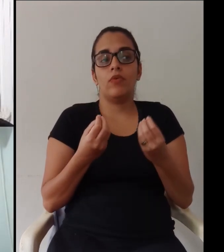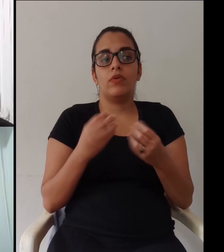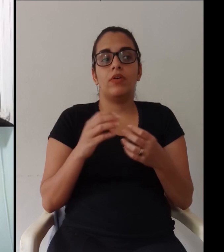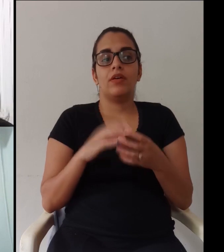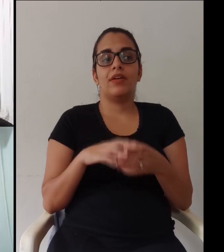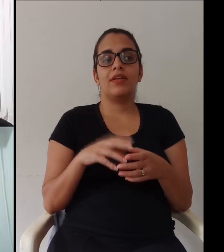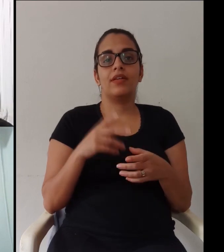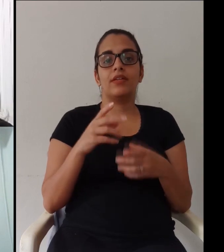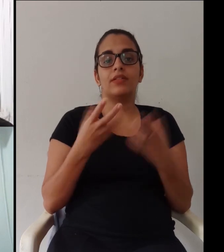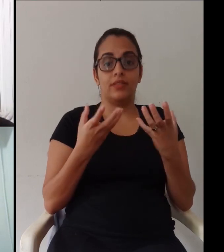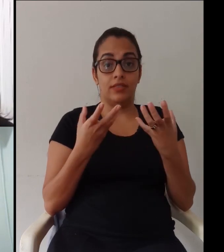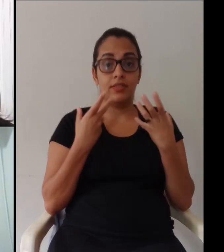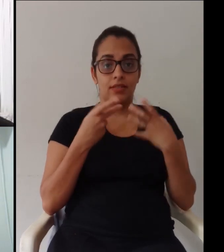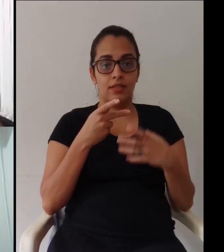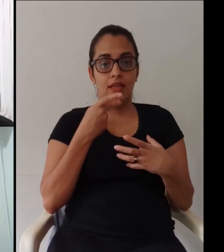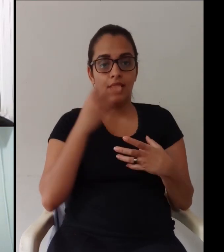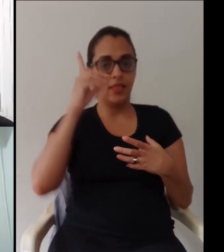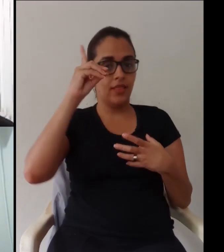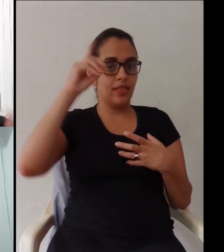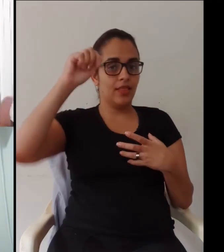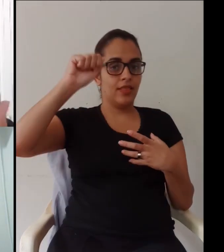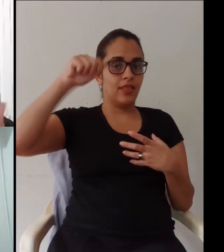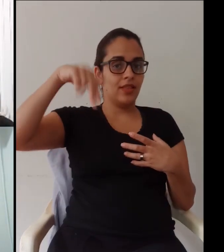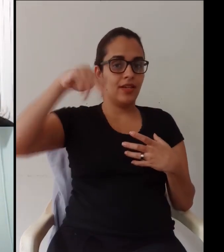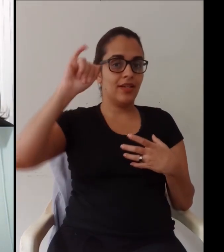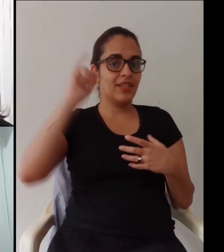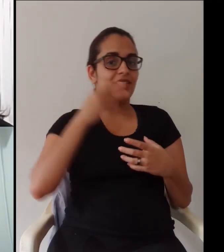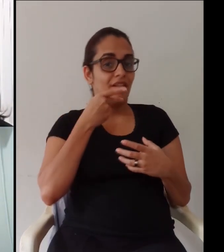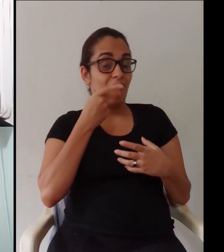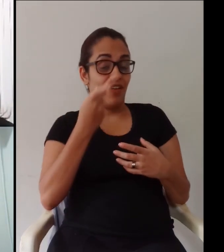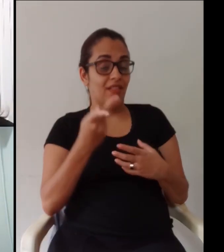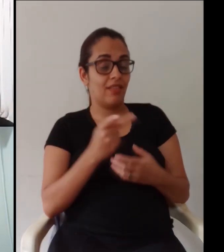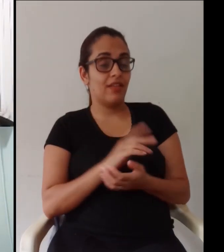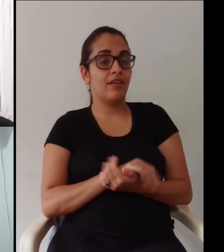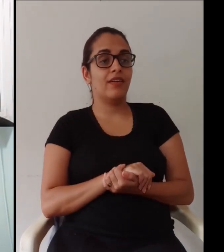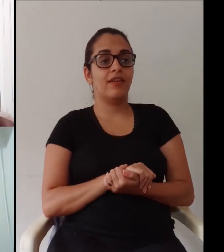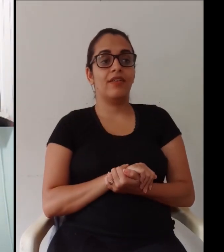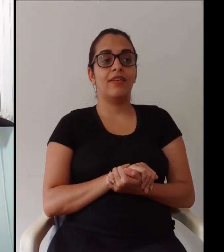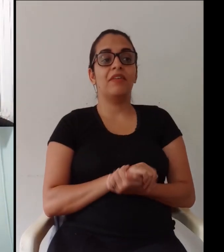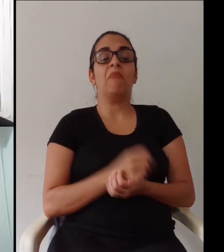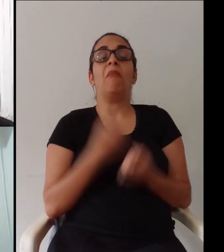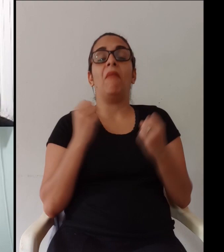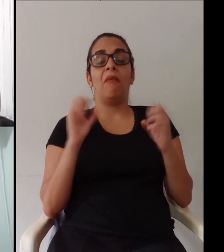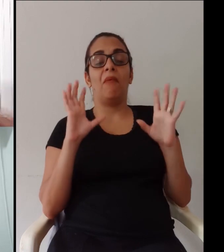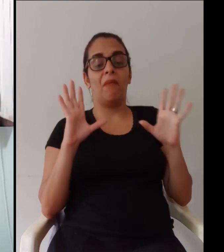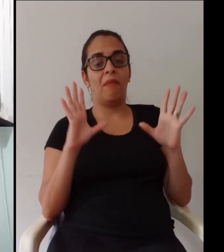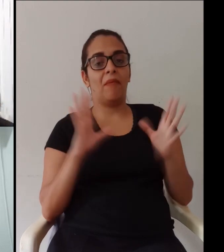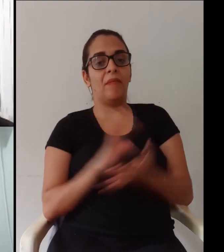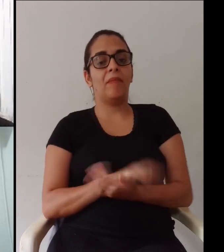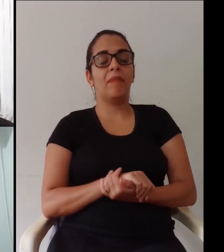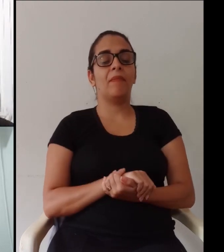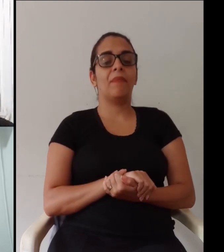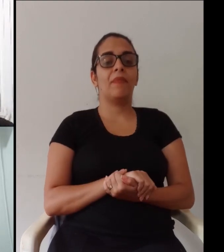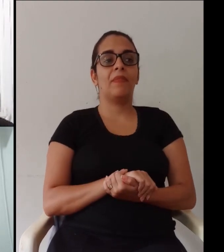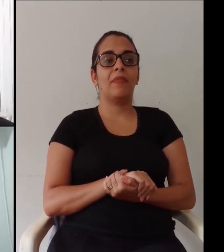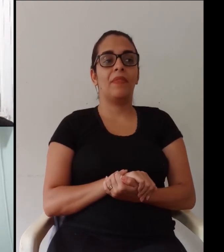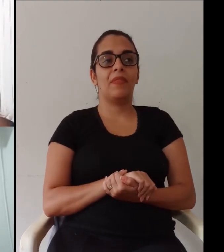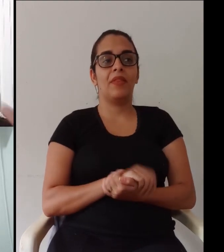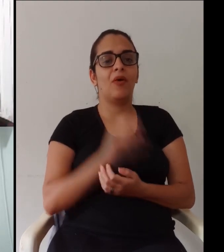pessoal está ansioso quer saber se vai ser para o técnico como é que fica o proeja você quer spoiler Dani? é